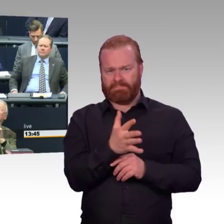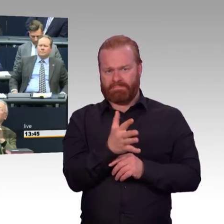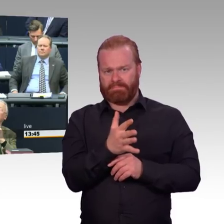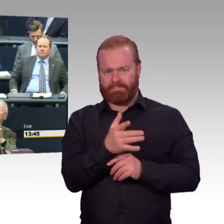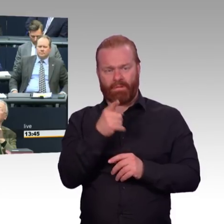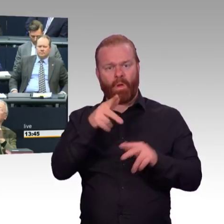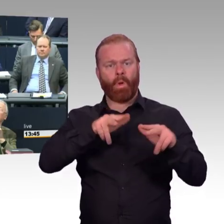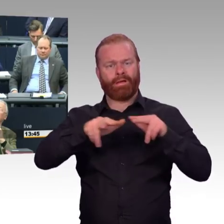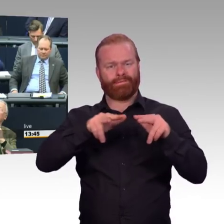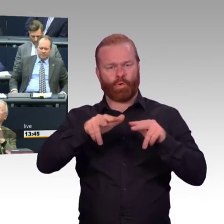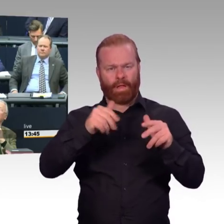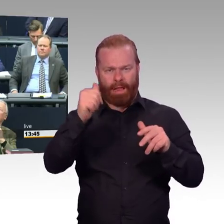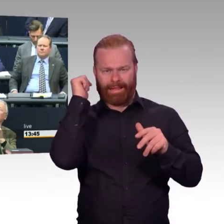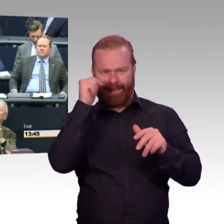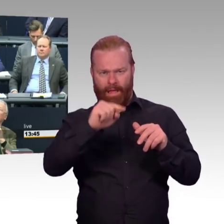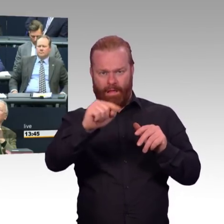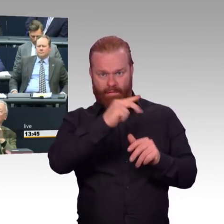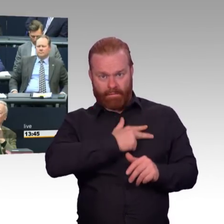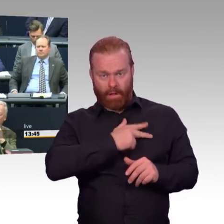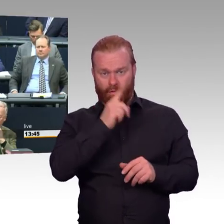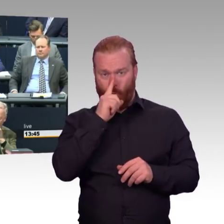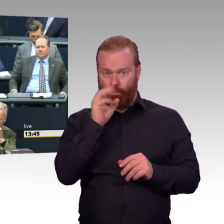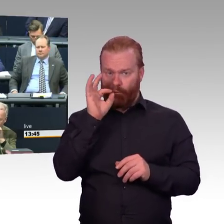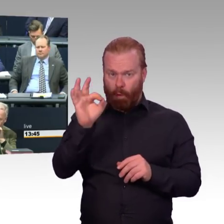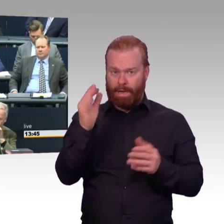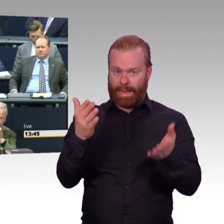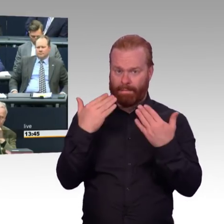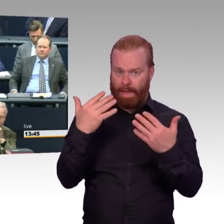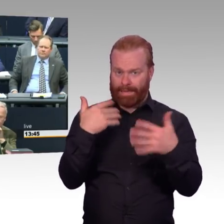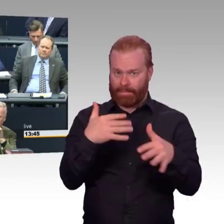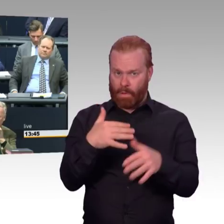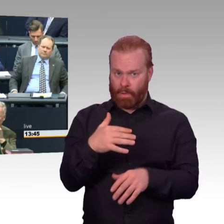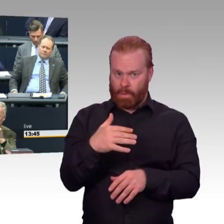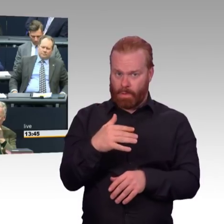lassen, die den Kapitalismus abschaffen wollen. Wollen Sie antworten, Herr Kollege Beuthin?